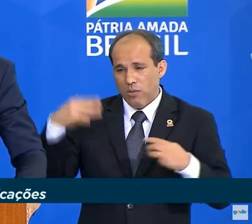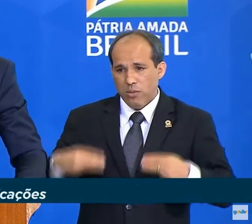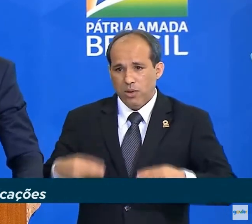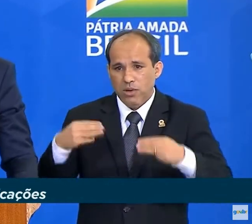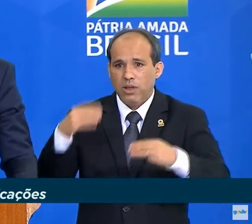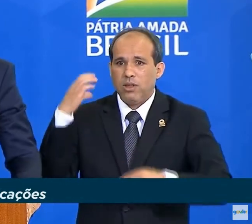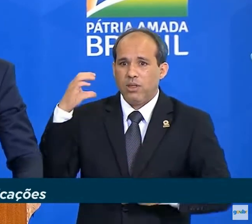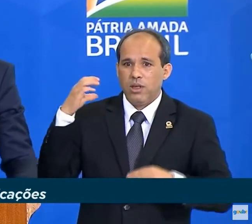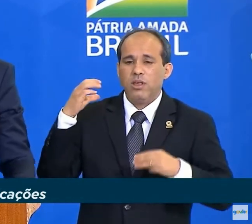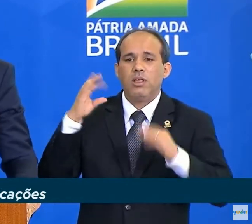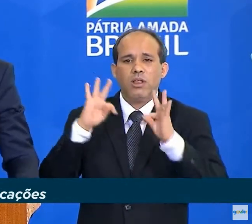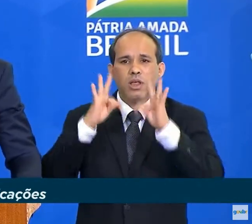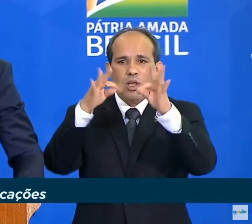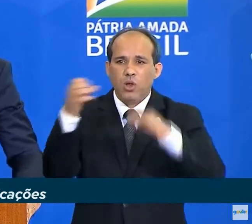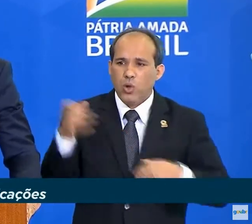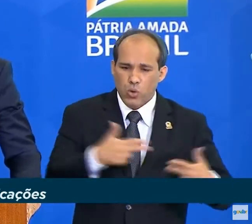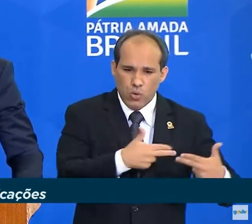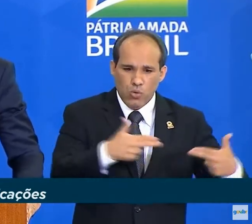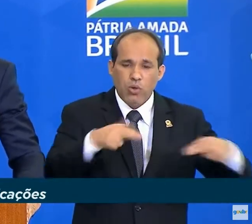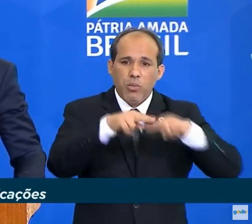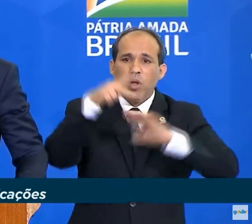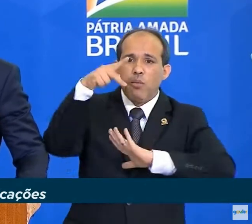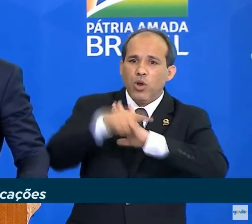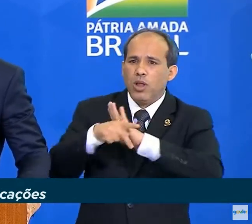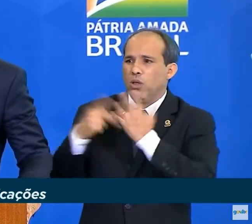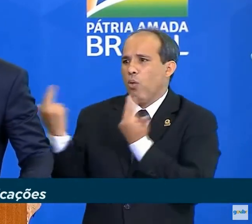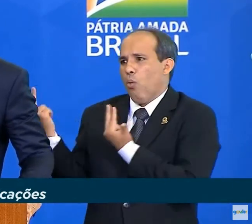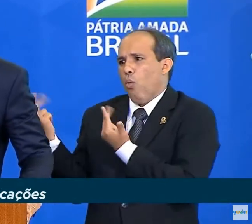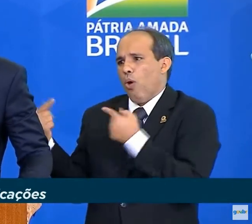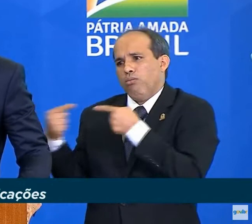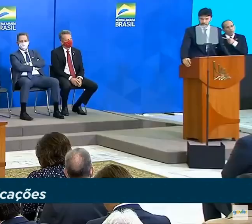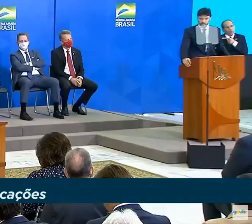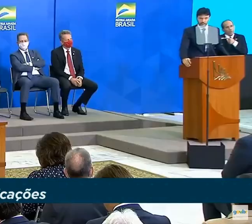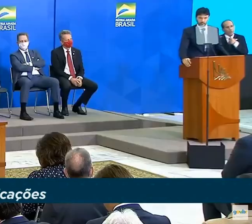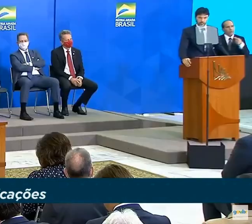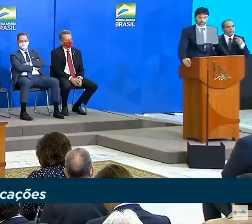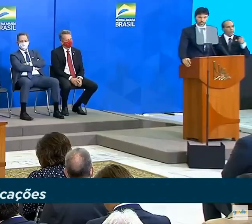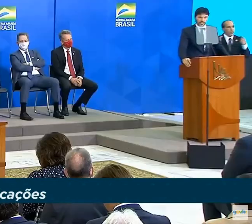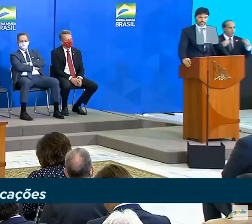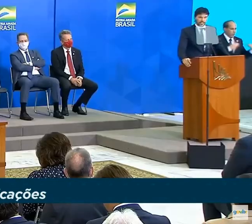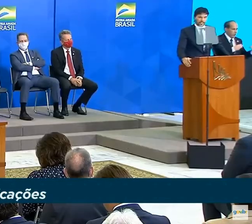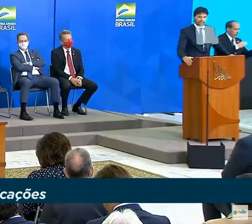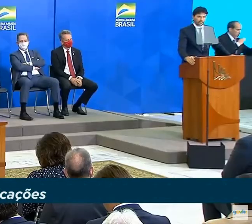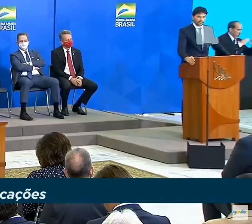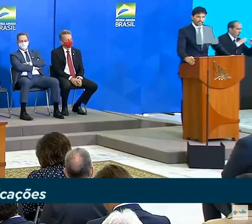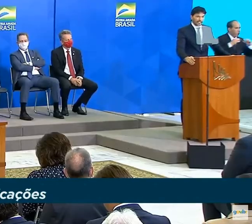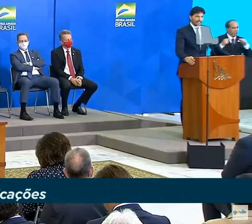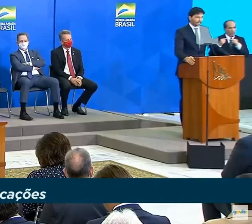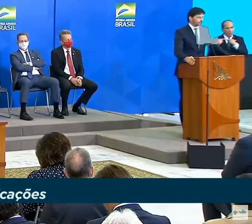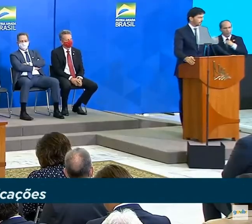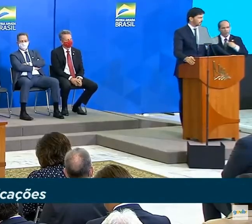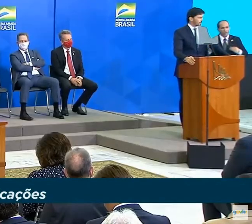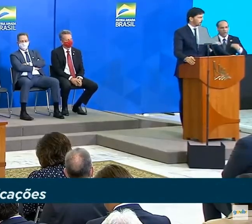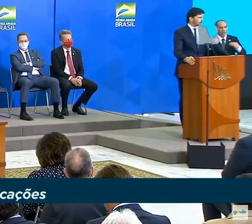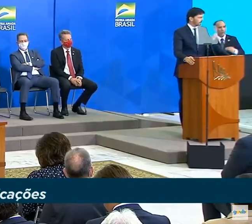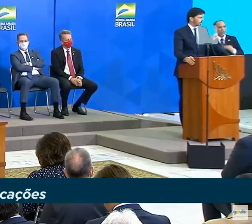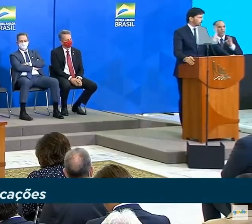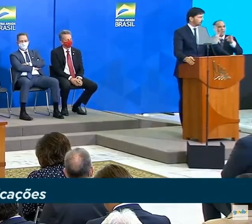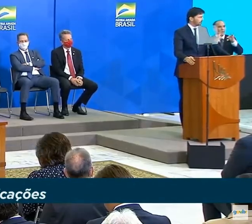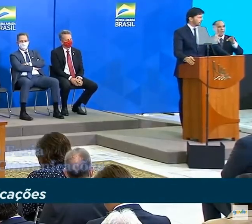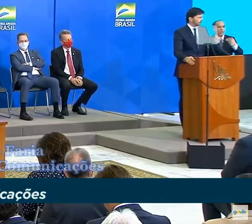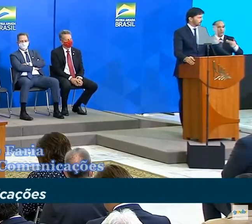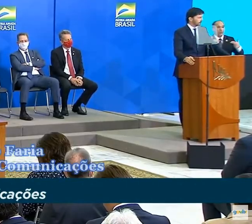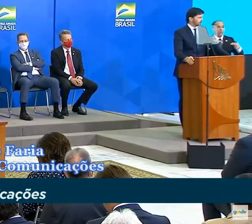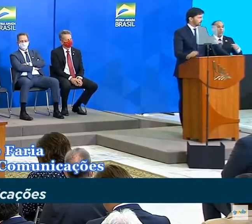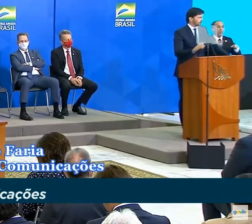Inovações, por ser um dos projetos comuns às nossas pastas. A internet em banda larga avança de maneira